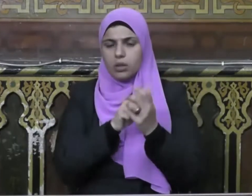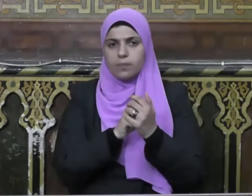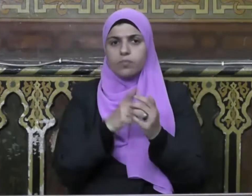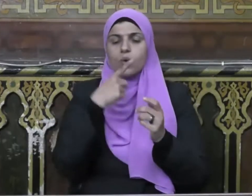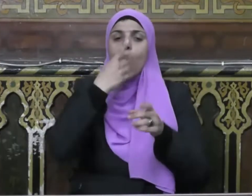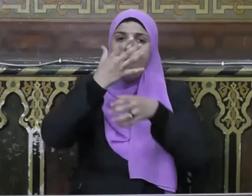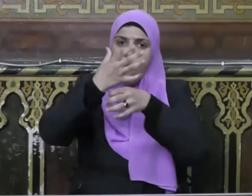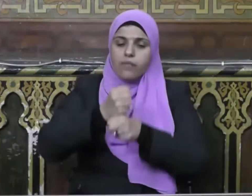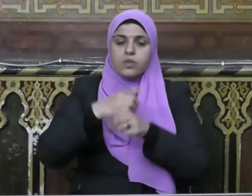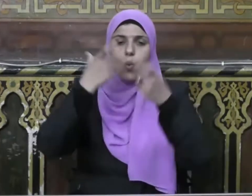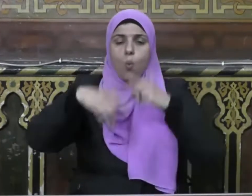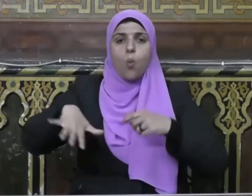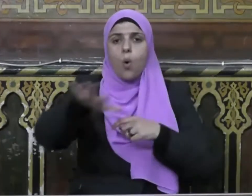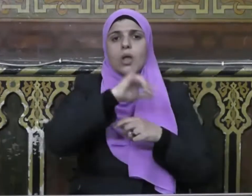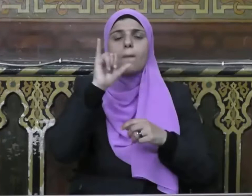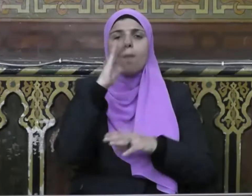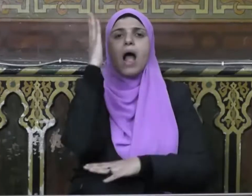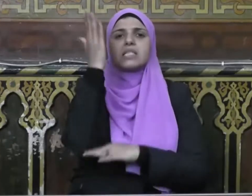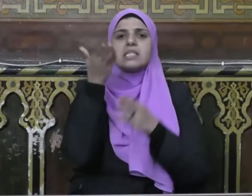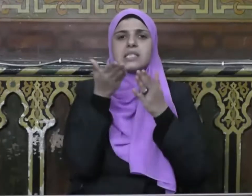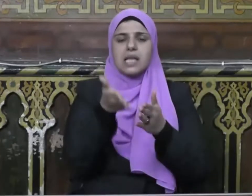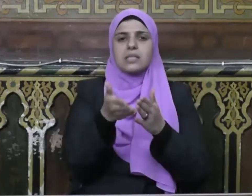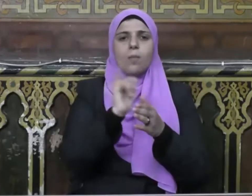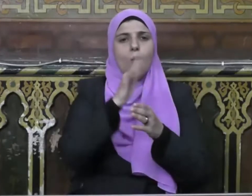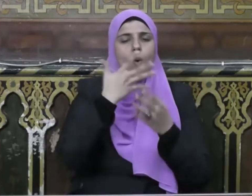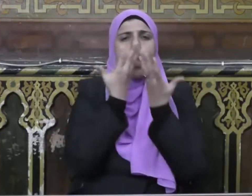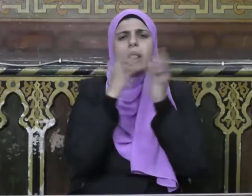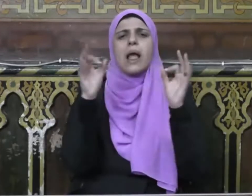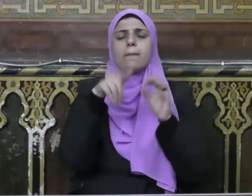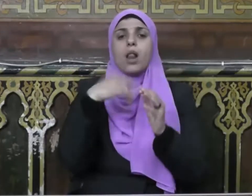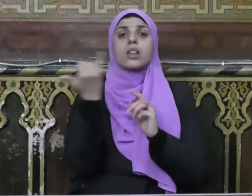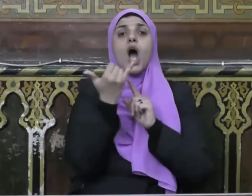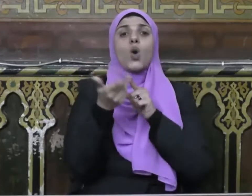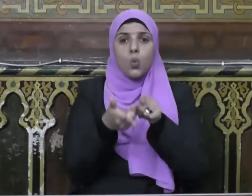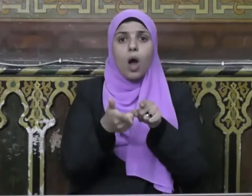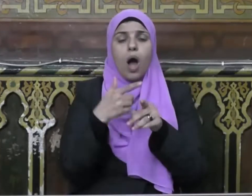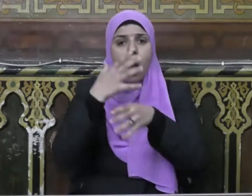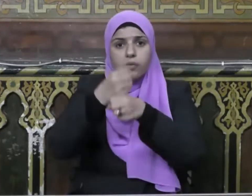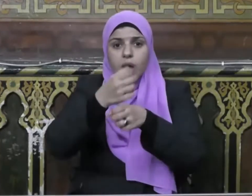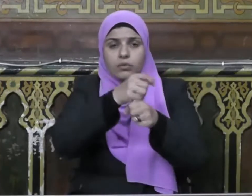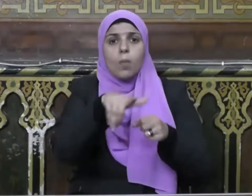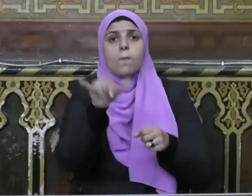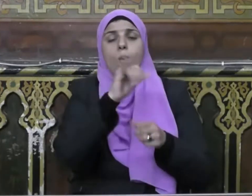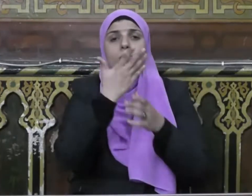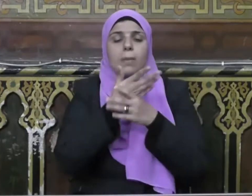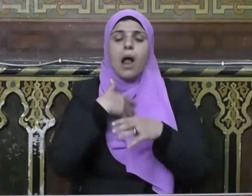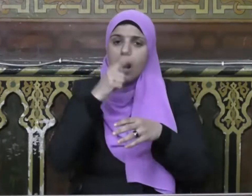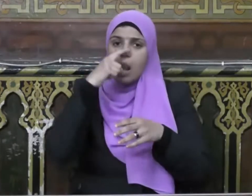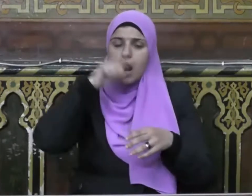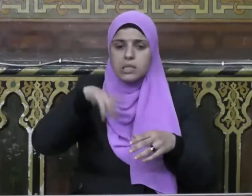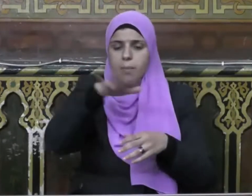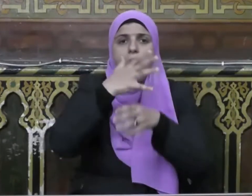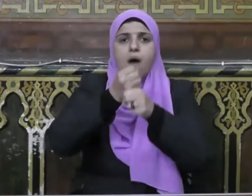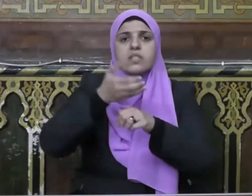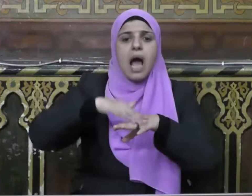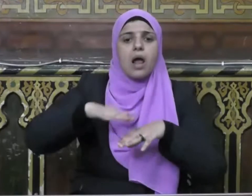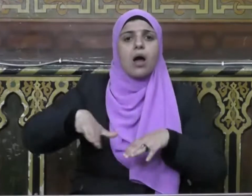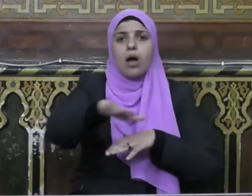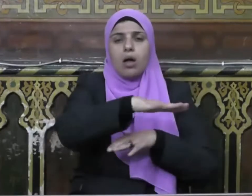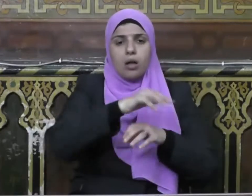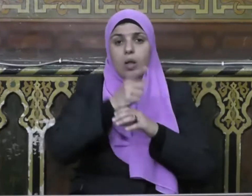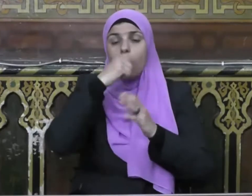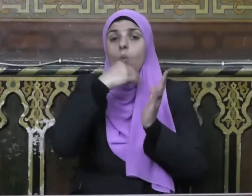تضاد وحفظ الأوطان أحد المقاصد الكلية الضرورية التي ينبغي الحفاظ